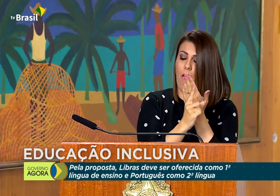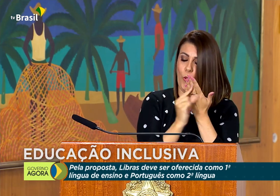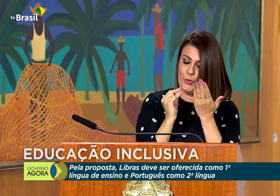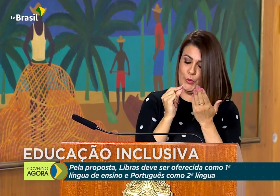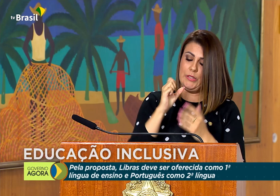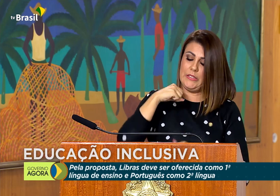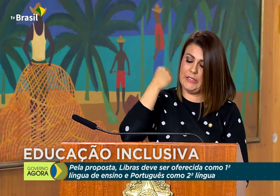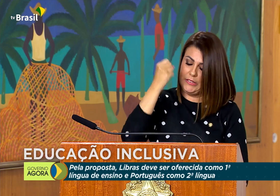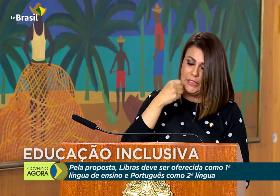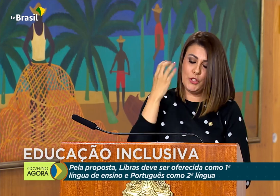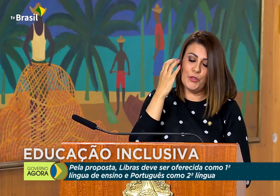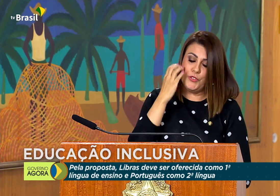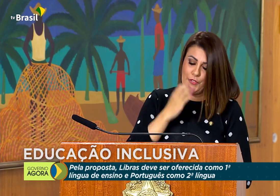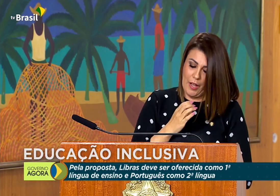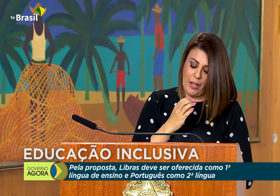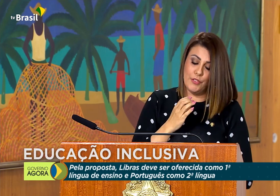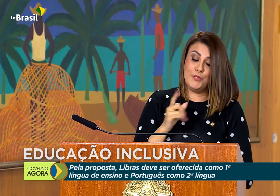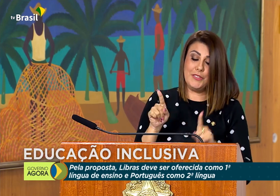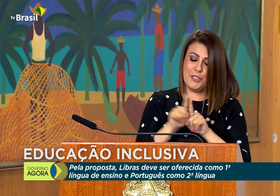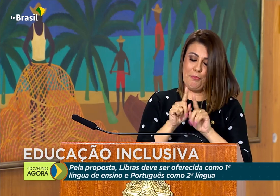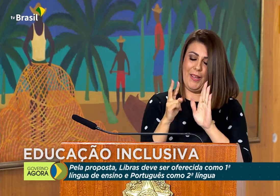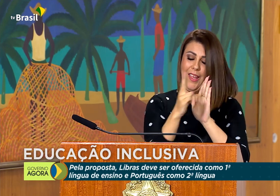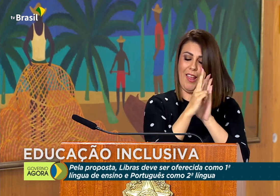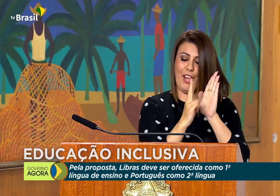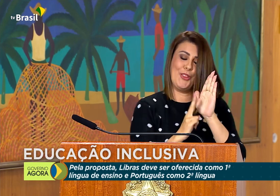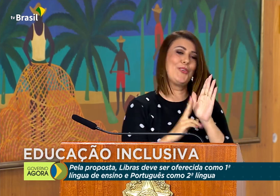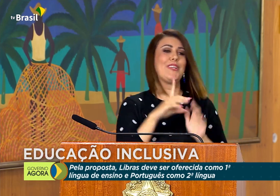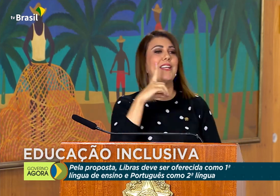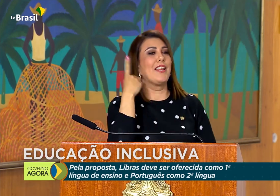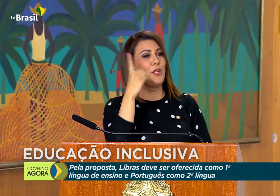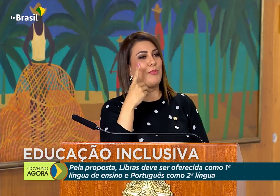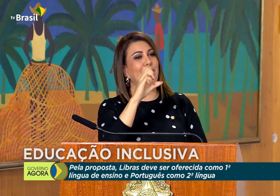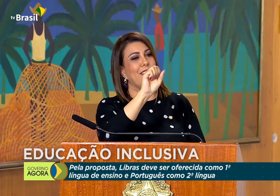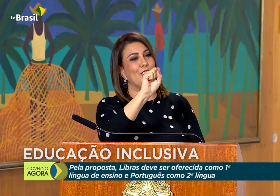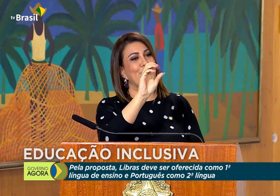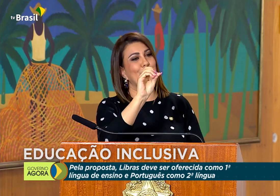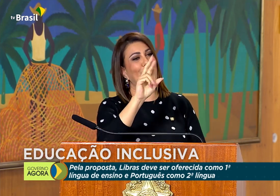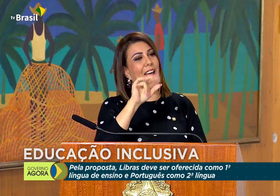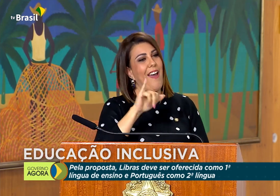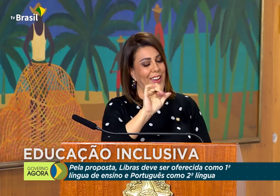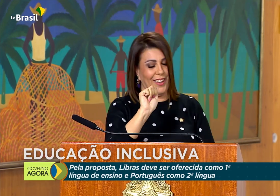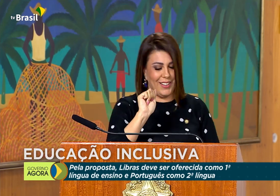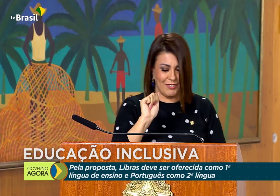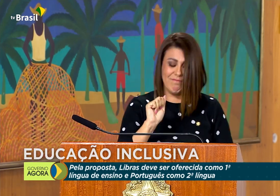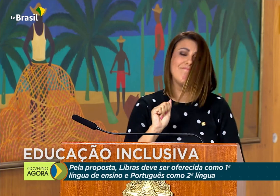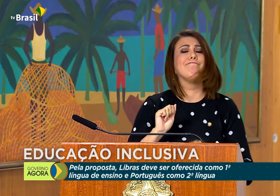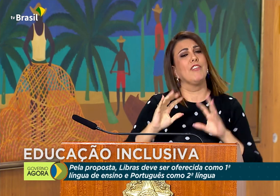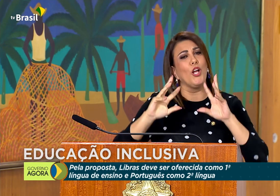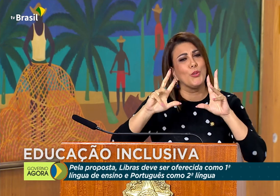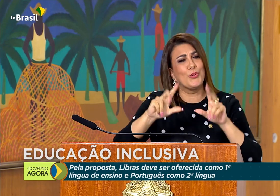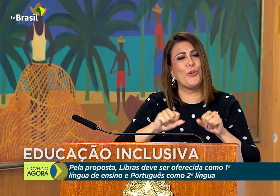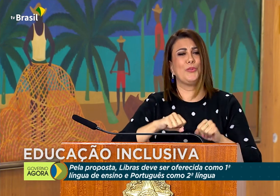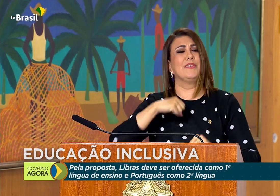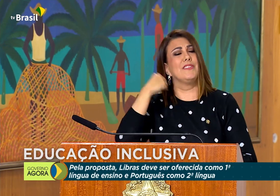especial ao autor, o senhor senador Flávio Arnes e a deputada Soraya Santos,